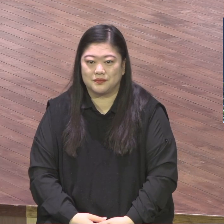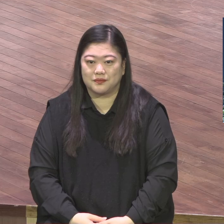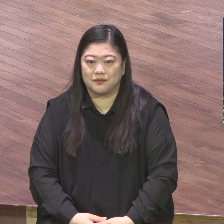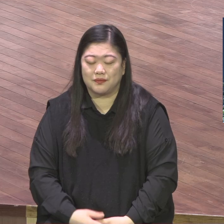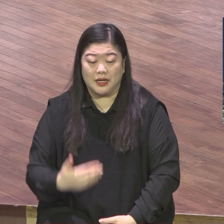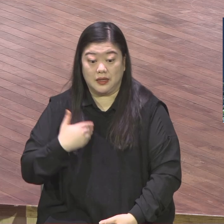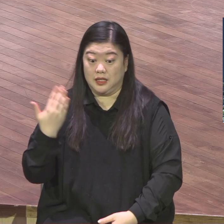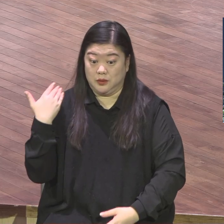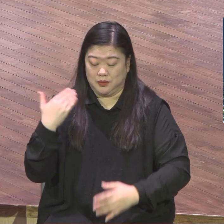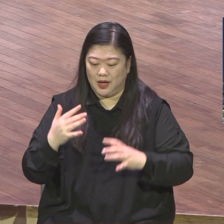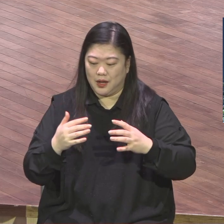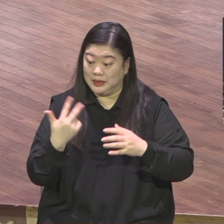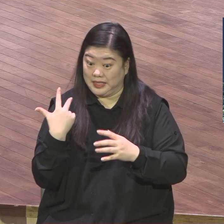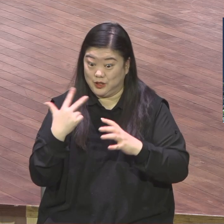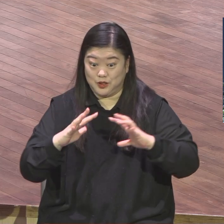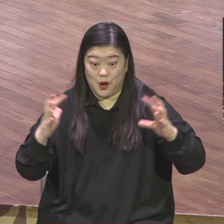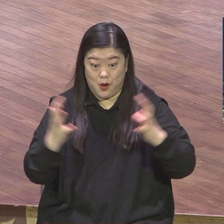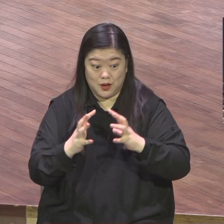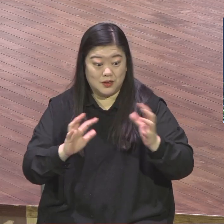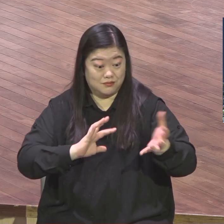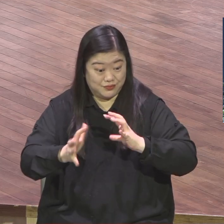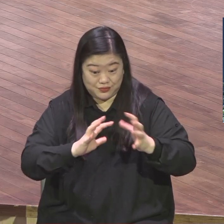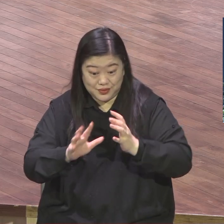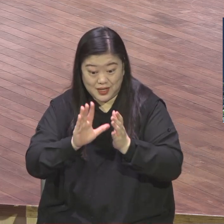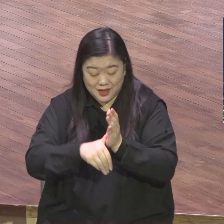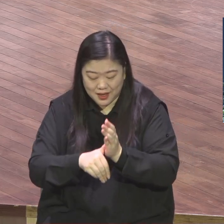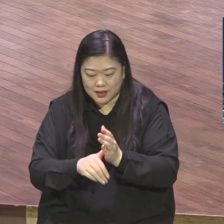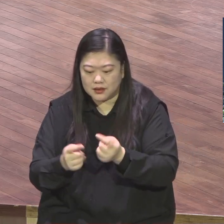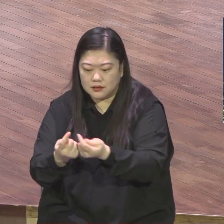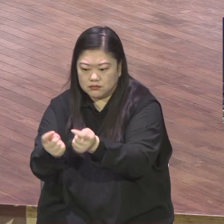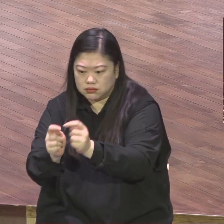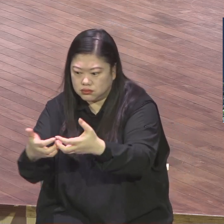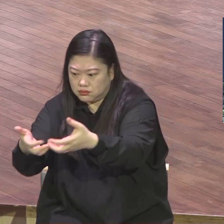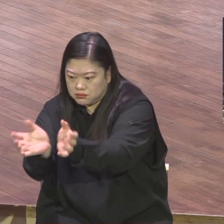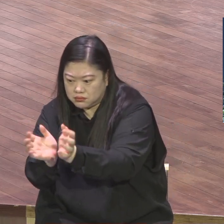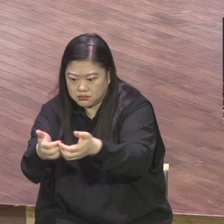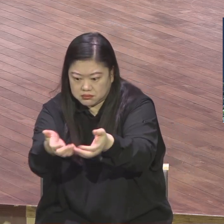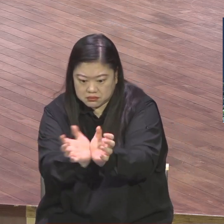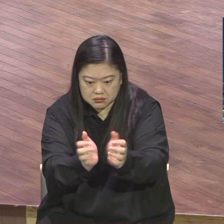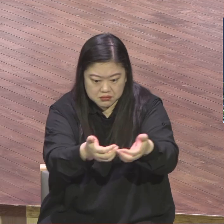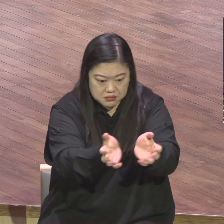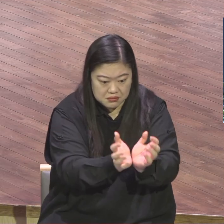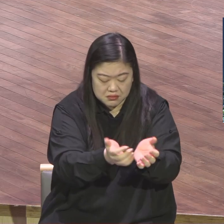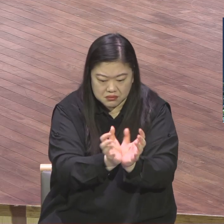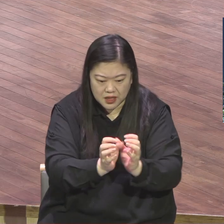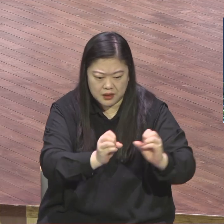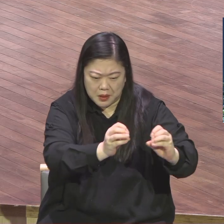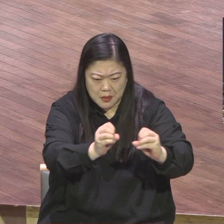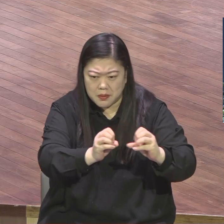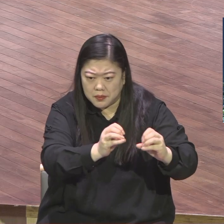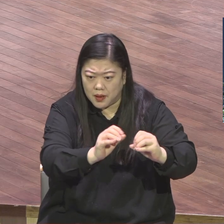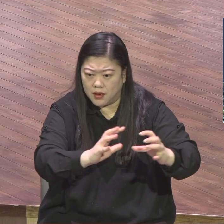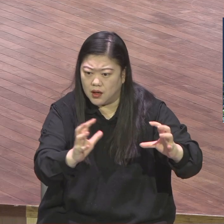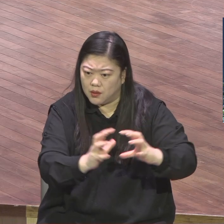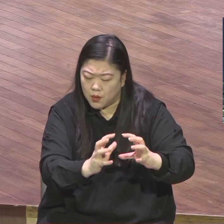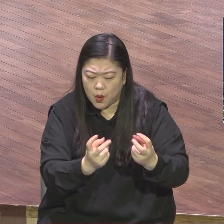조직을 짜가지고 각자말로 가르켜 팀을 구성해가지고 이렇게 스타트만 2, 3,